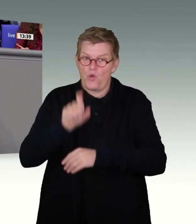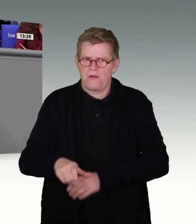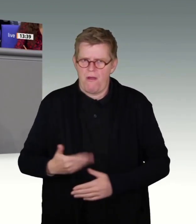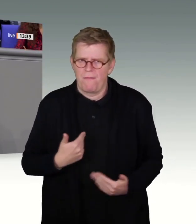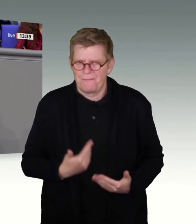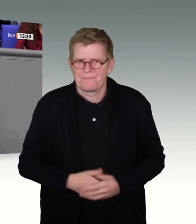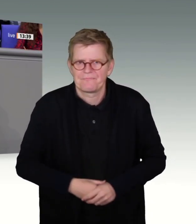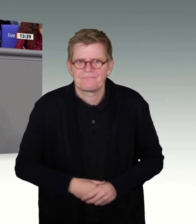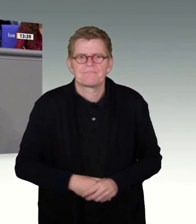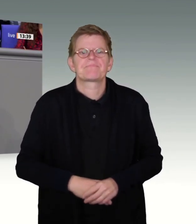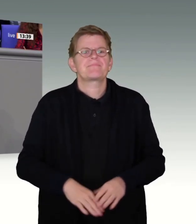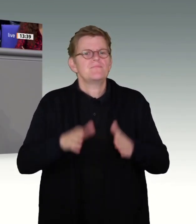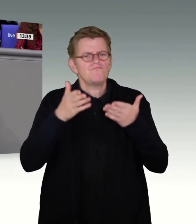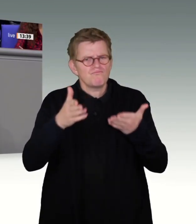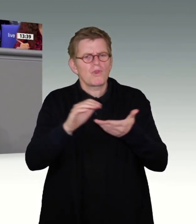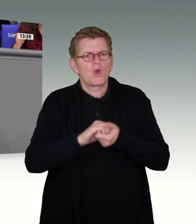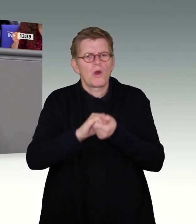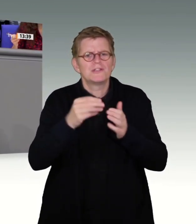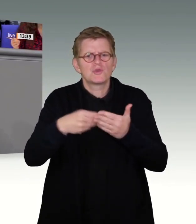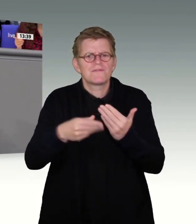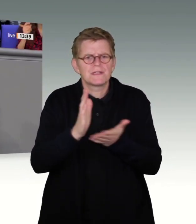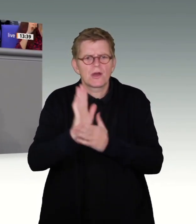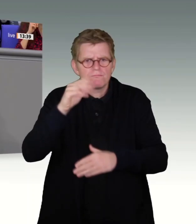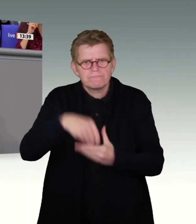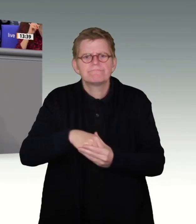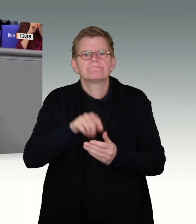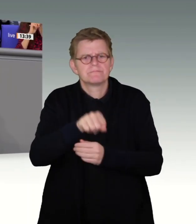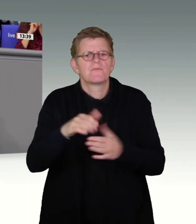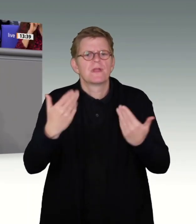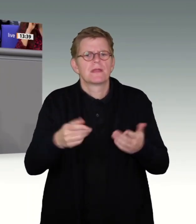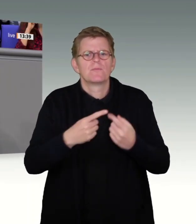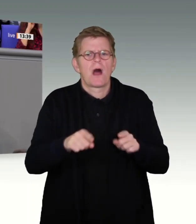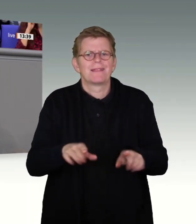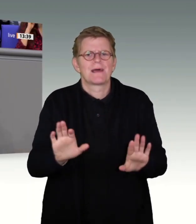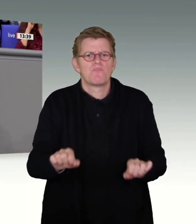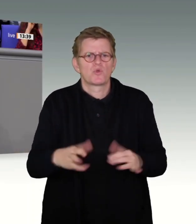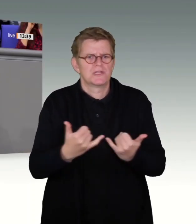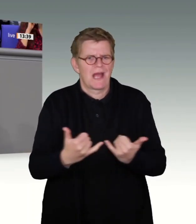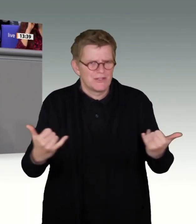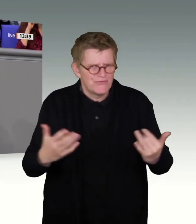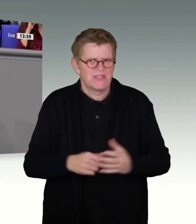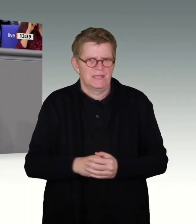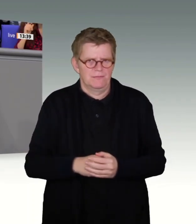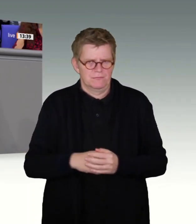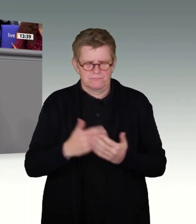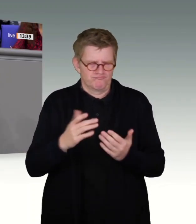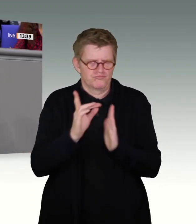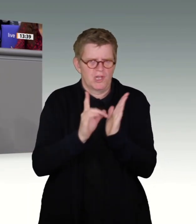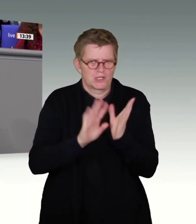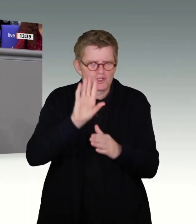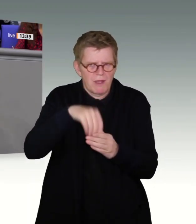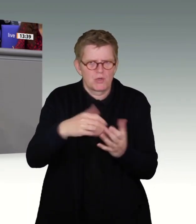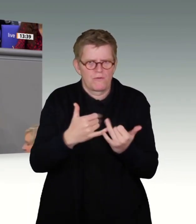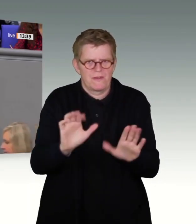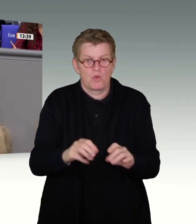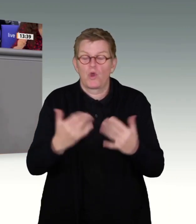anlassbezogene Vorratsdatenspeicherung, die durch richterlichen Beschluss dann eben entsprechend auch abgesichert werden kann. Und jetzt ist der Zeitpunkt